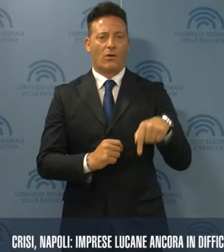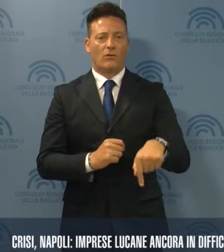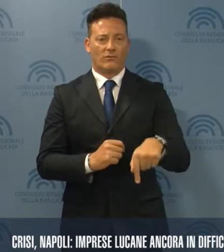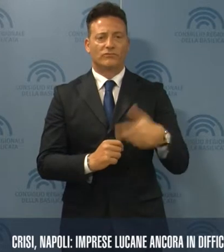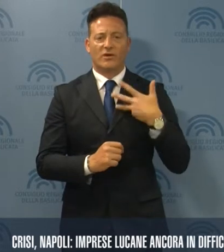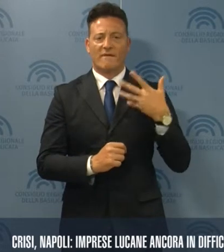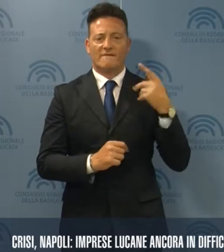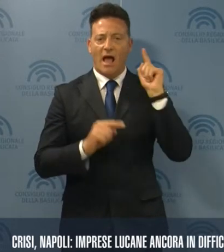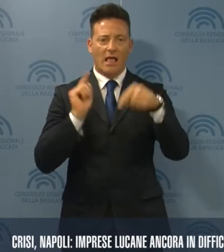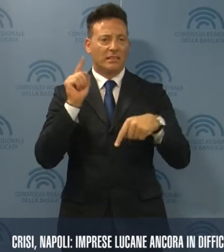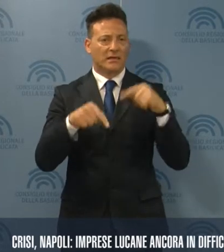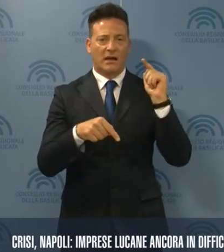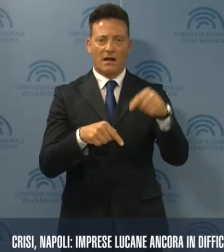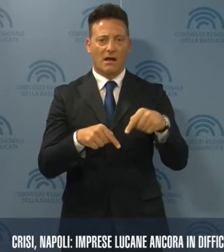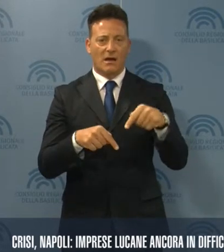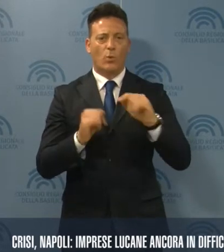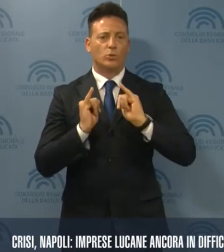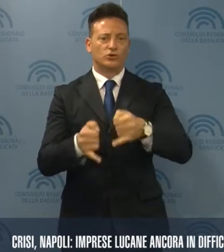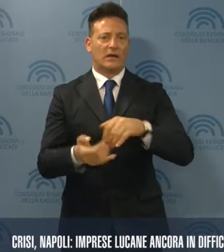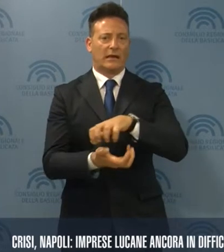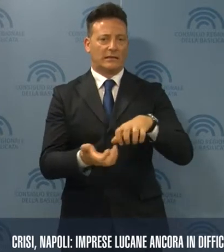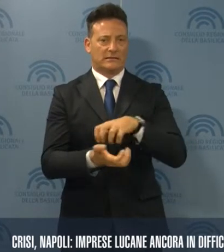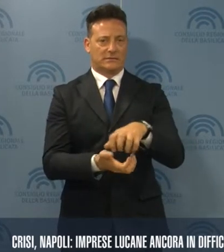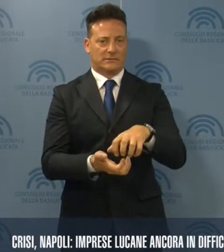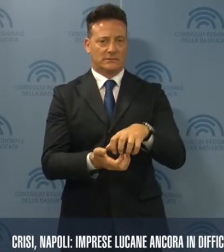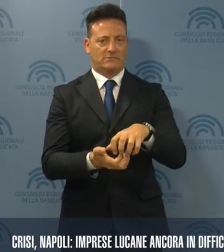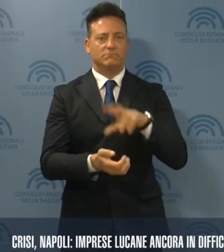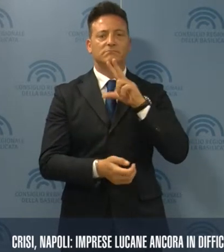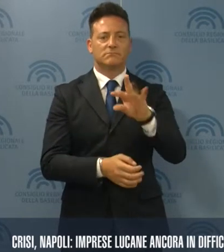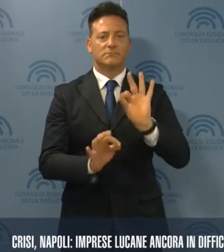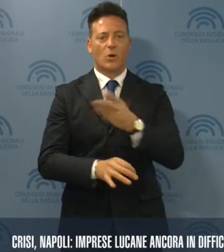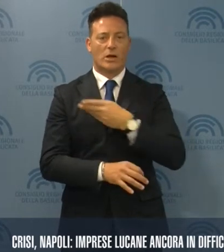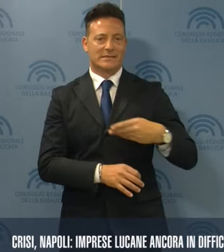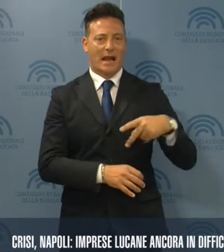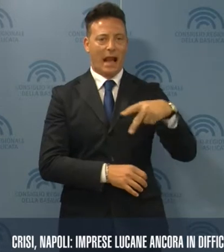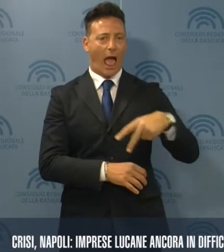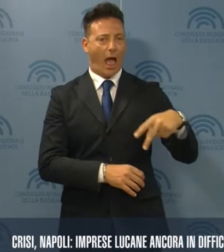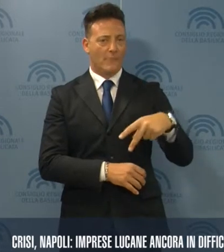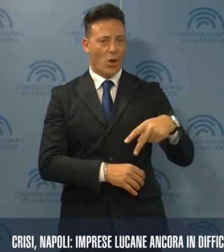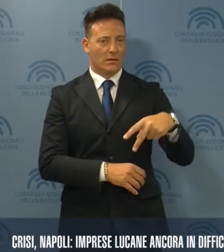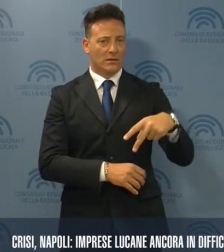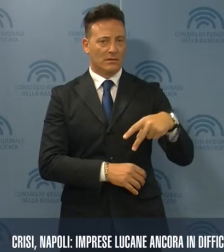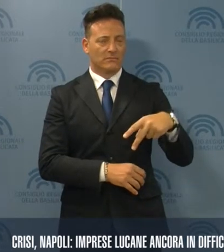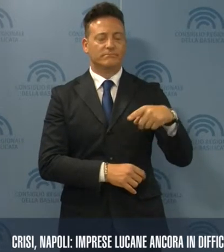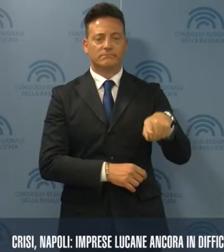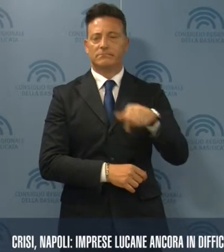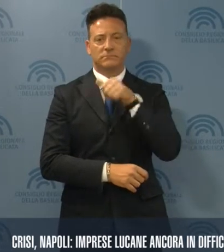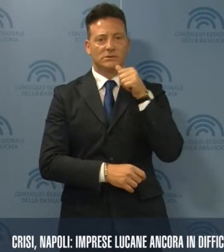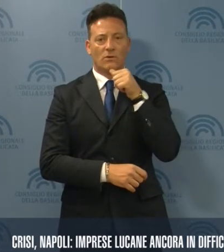vedere la luce in fondo al tunnel della crisi. Lo sostiene il Consigliere Napoli per il quale occorre fare molto di